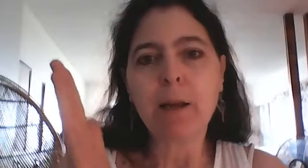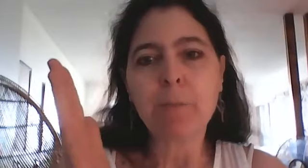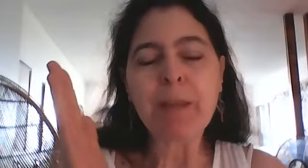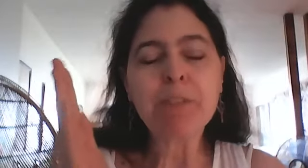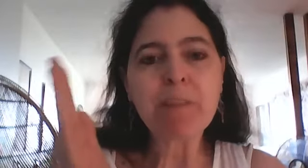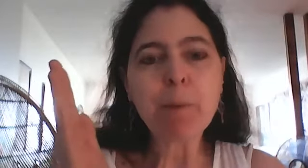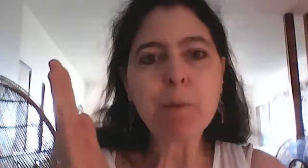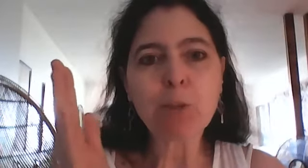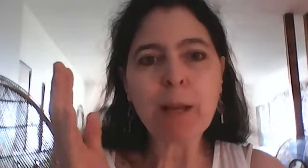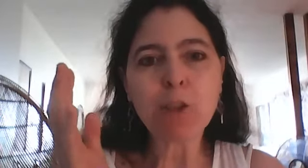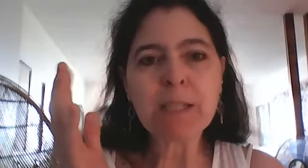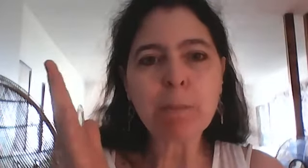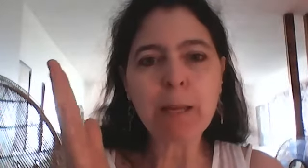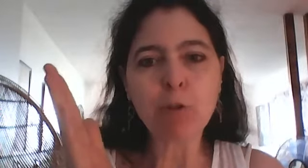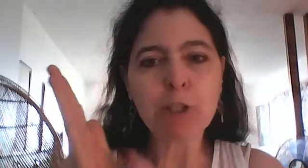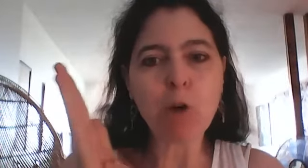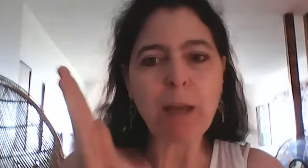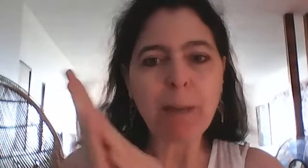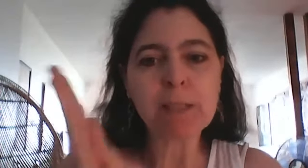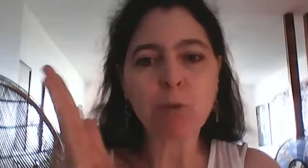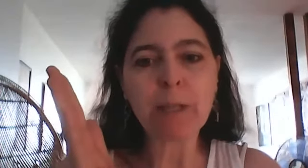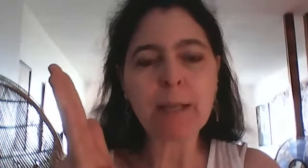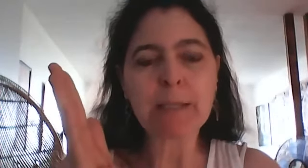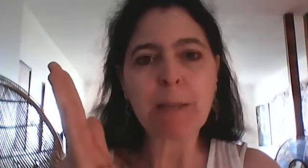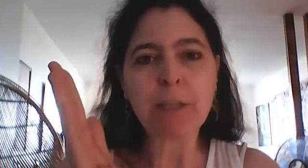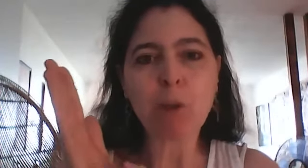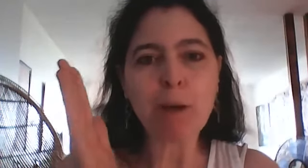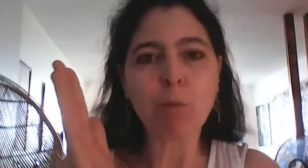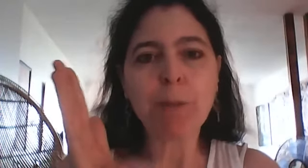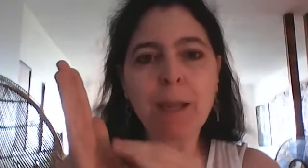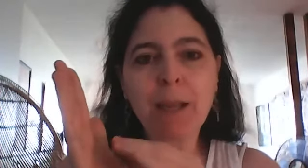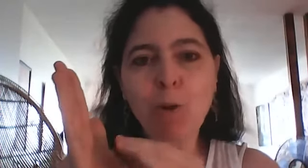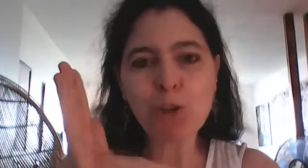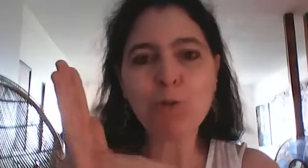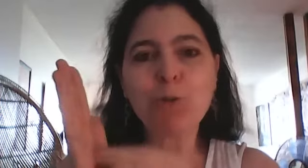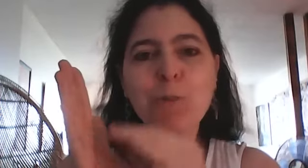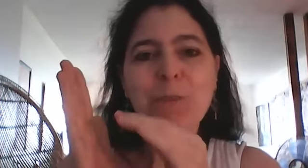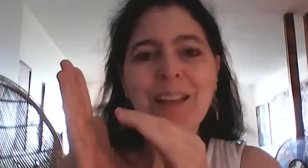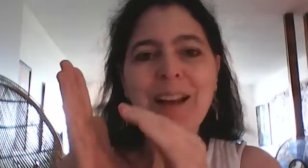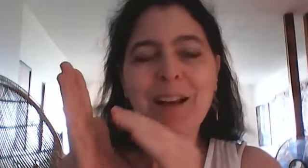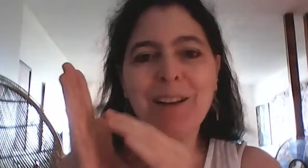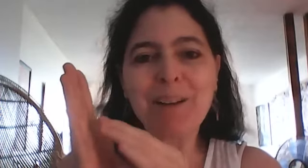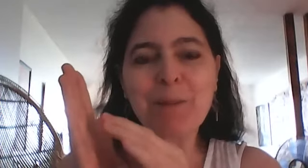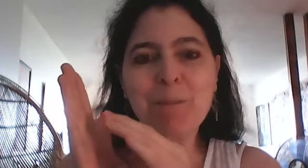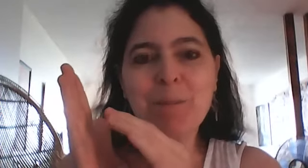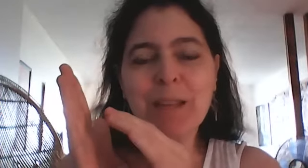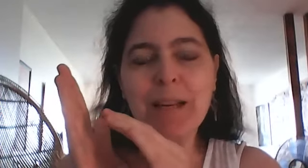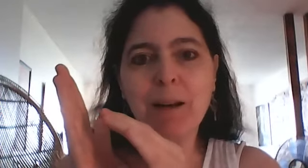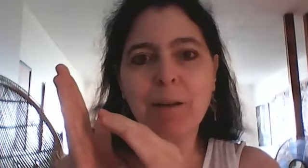et vous n'avez pas besoin de cibler une zone en particulier si la personne a mal au pied au genou qu'elle a